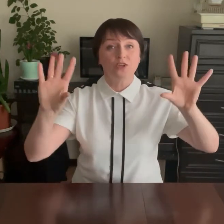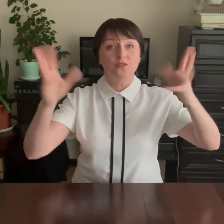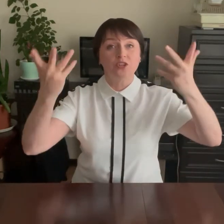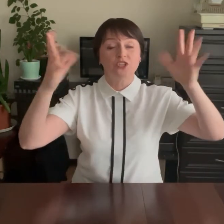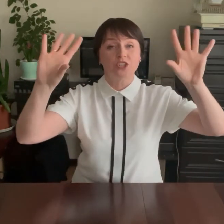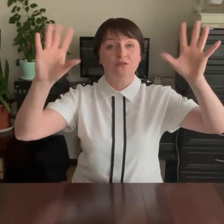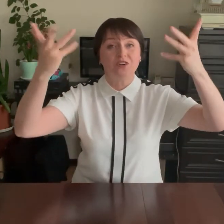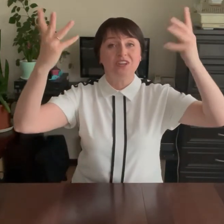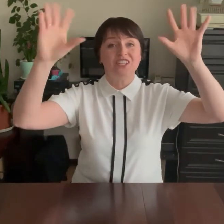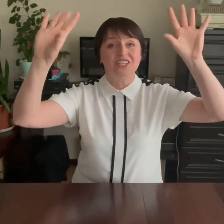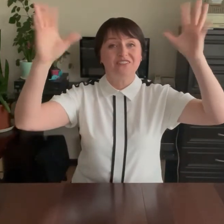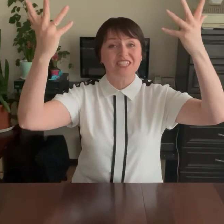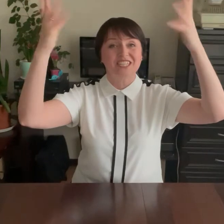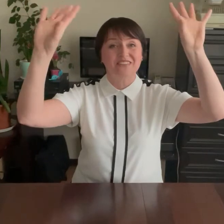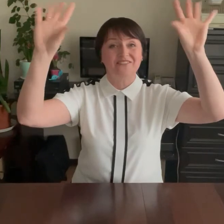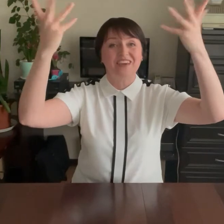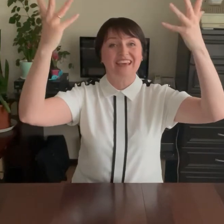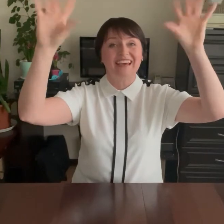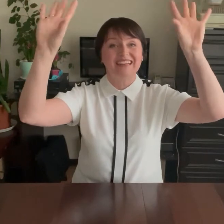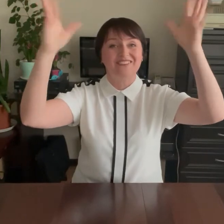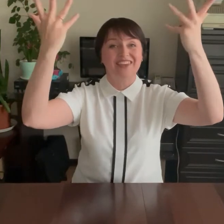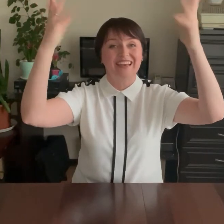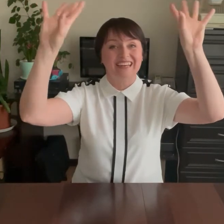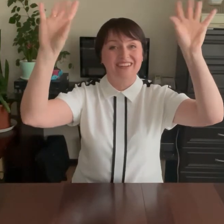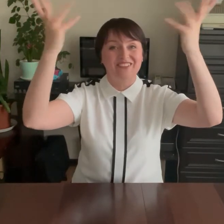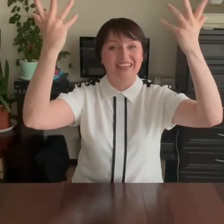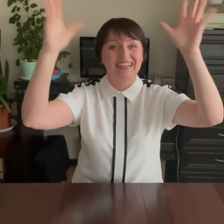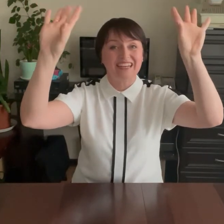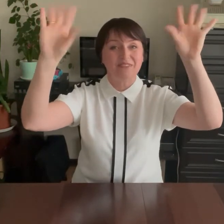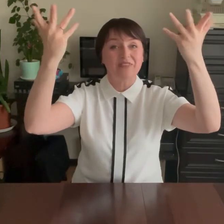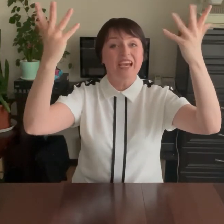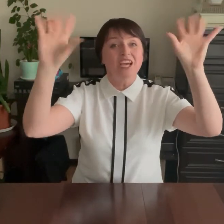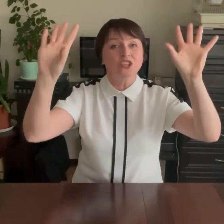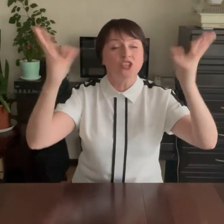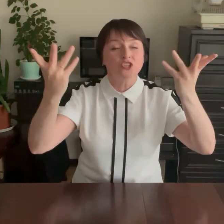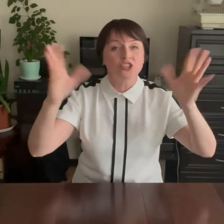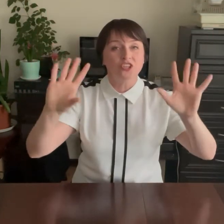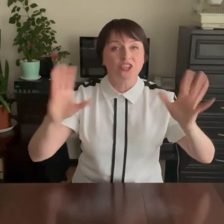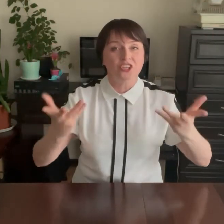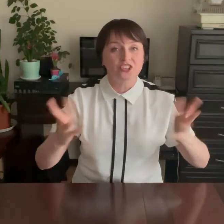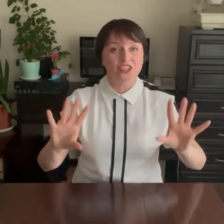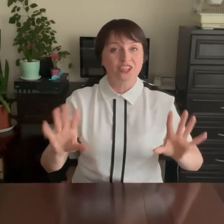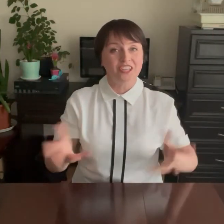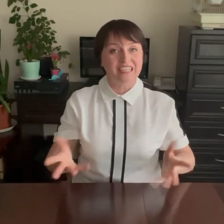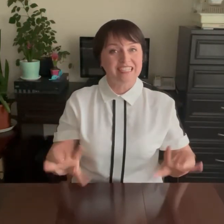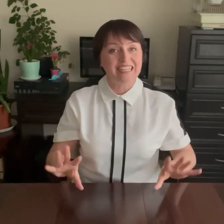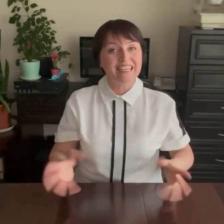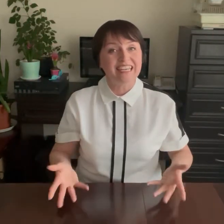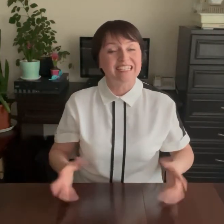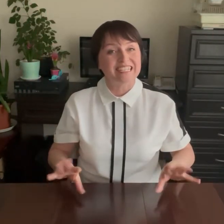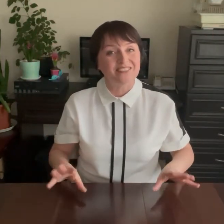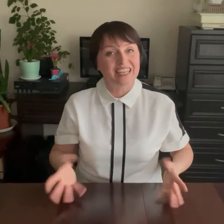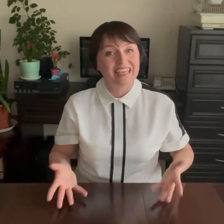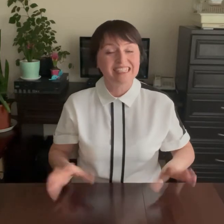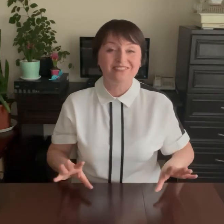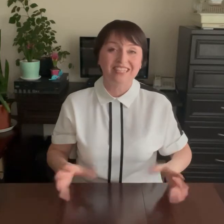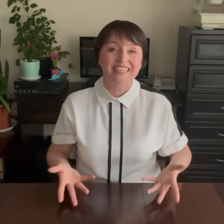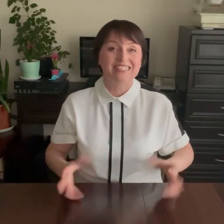-выше-выше-выше! Вверх-вверх-вверх! Ниже-ниже-ниже-ниже Вниз-вниз